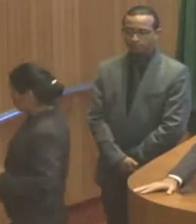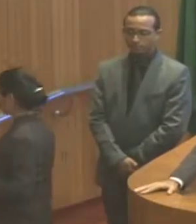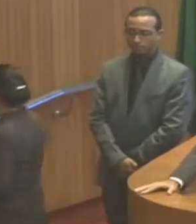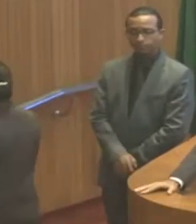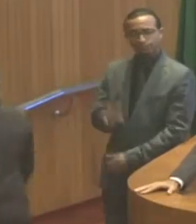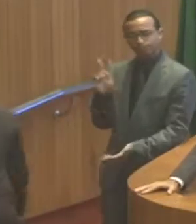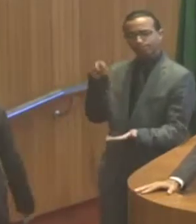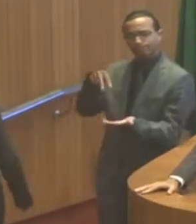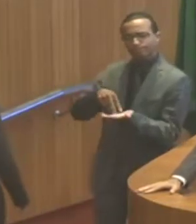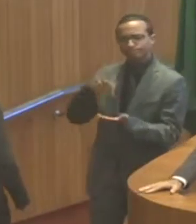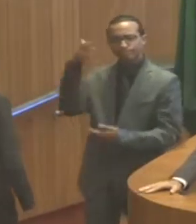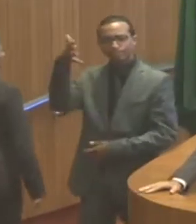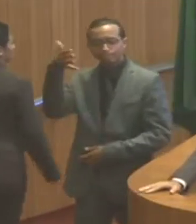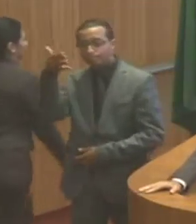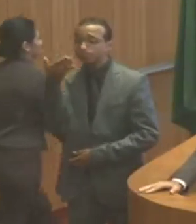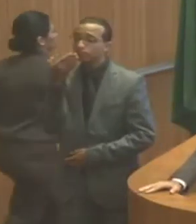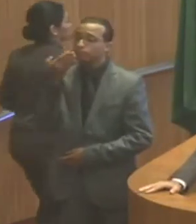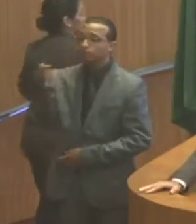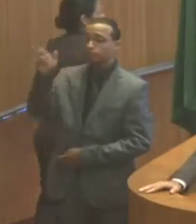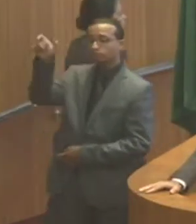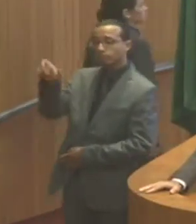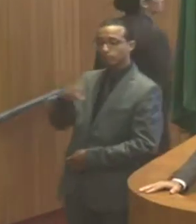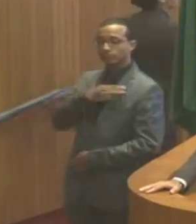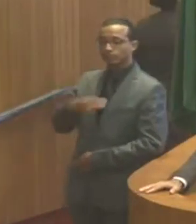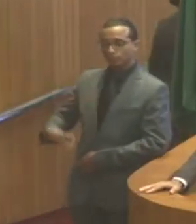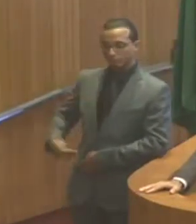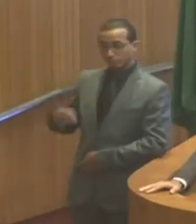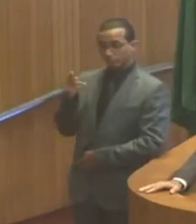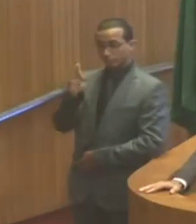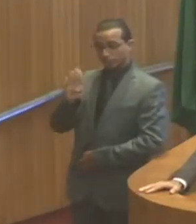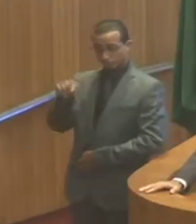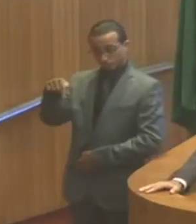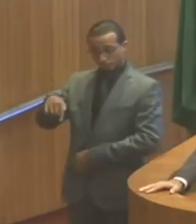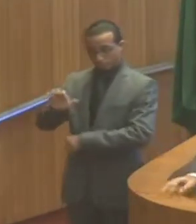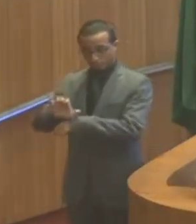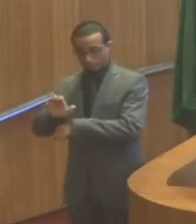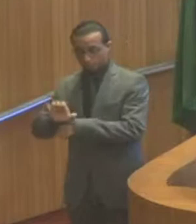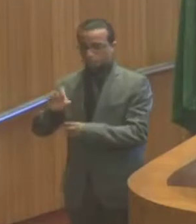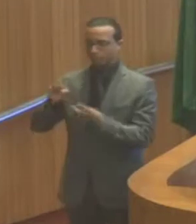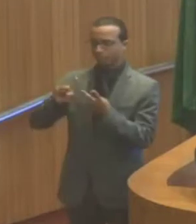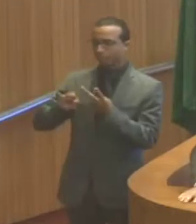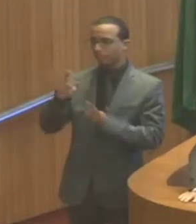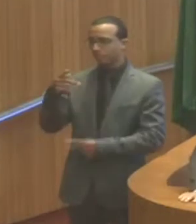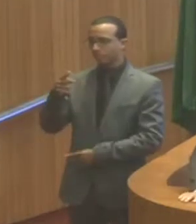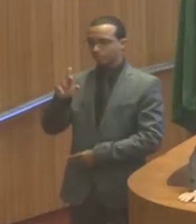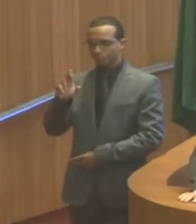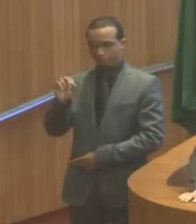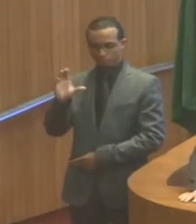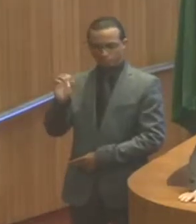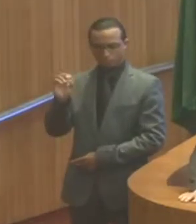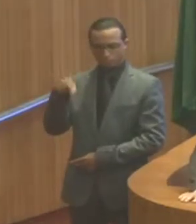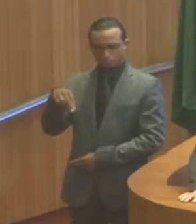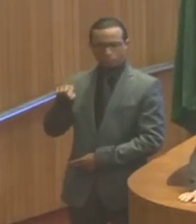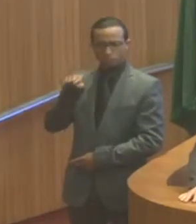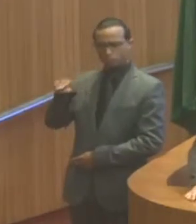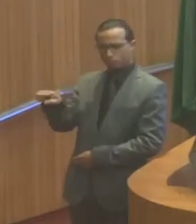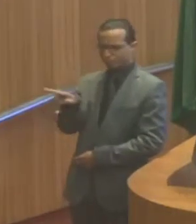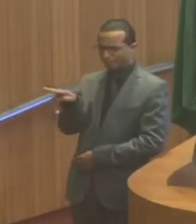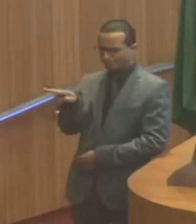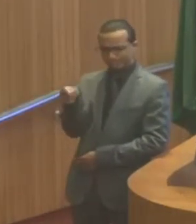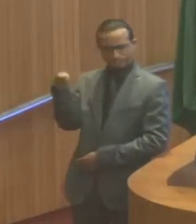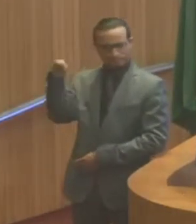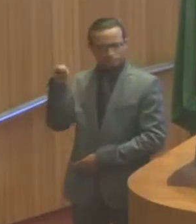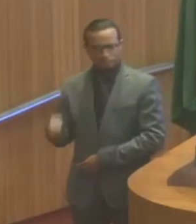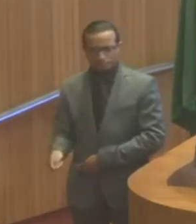Estadual, ao PROCON, que haja com firmeza para que